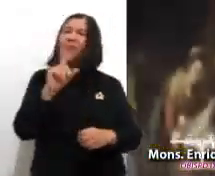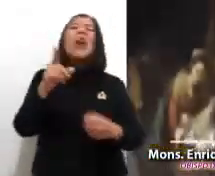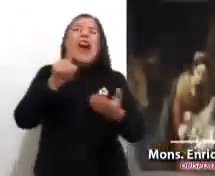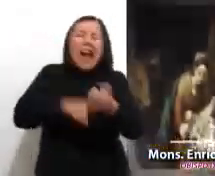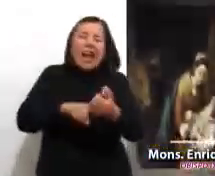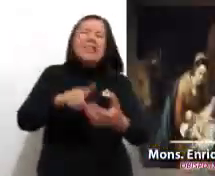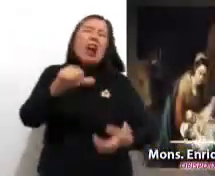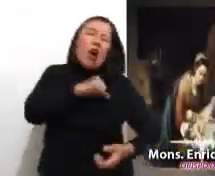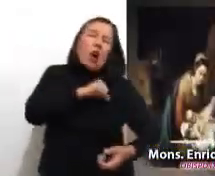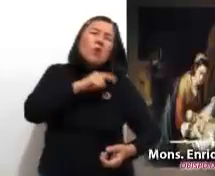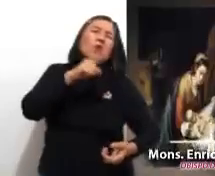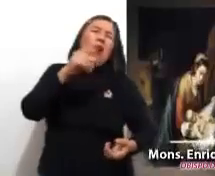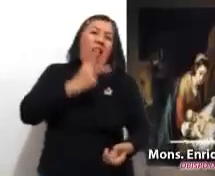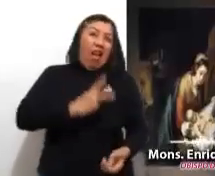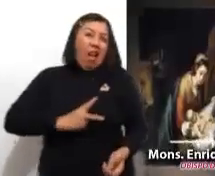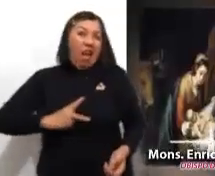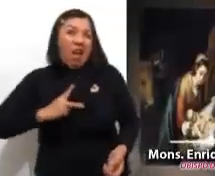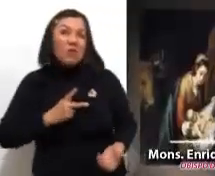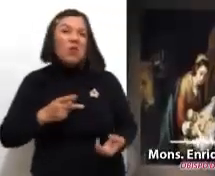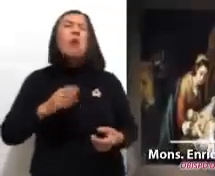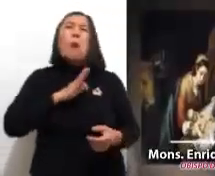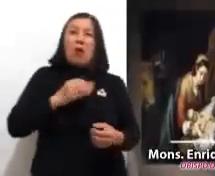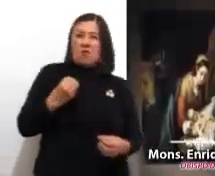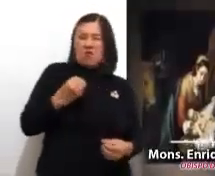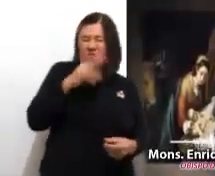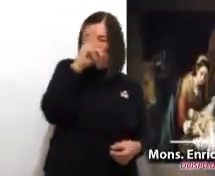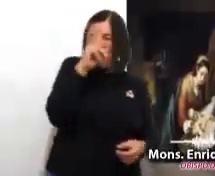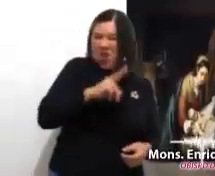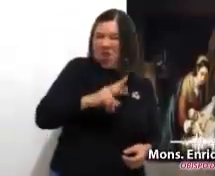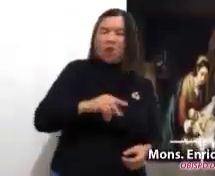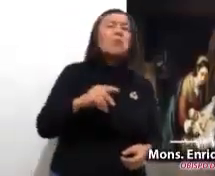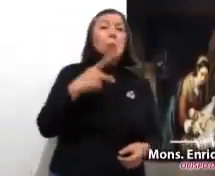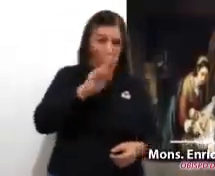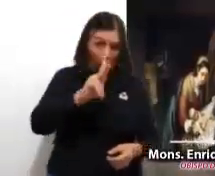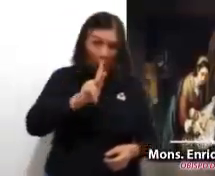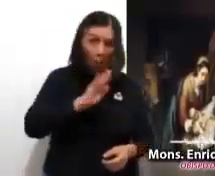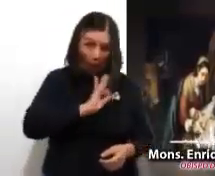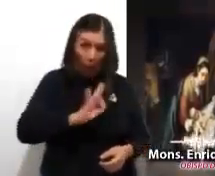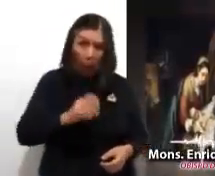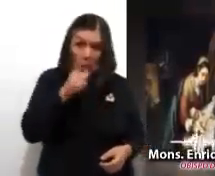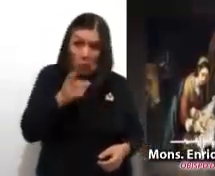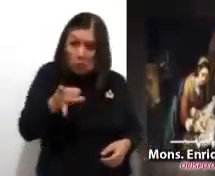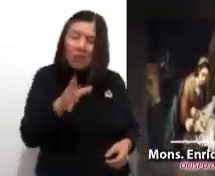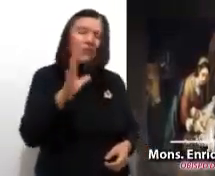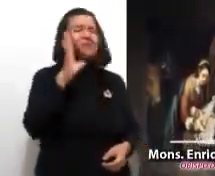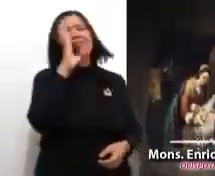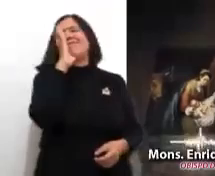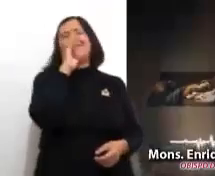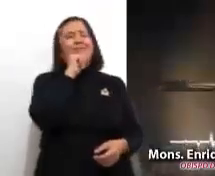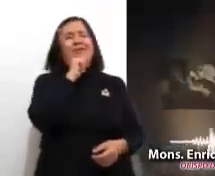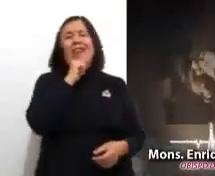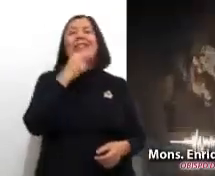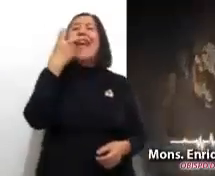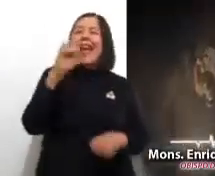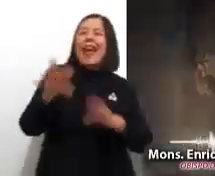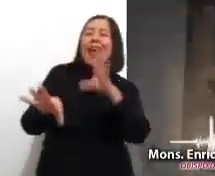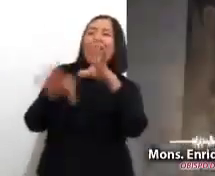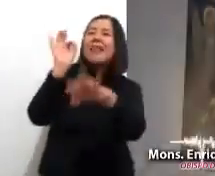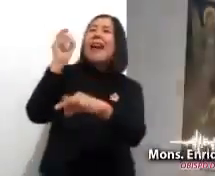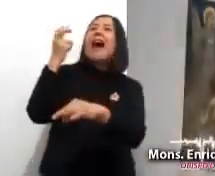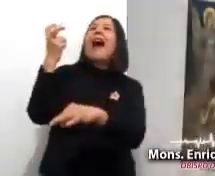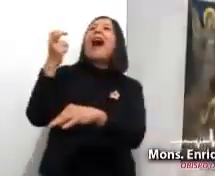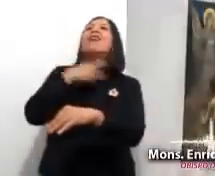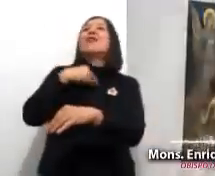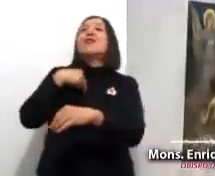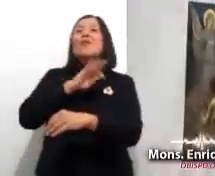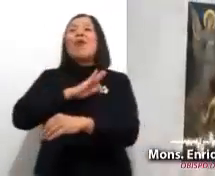egoísmo, la ambición, la corrupción, por grandes que sean, no lograrán vencer la luz. Esta es la razón de